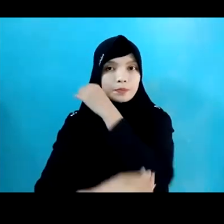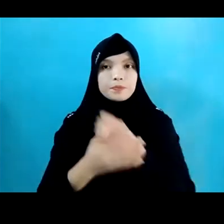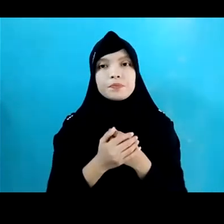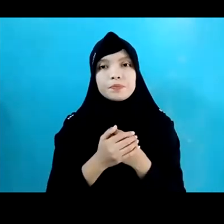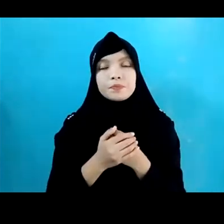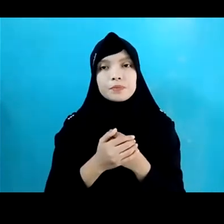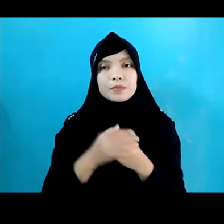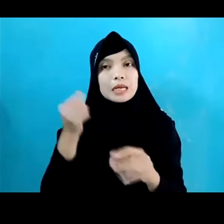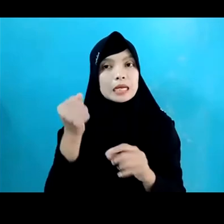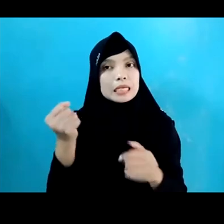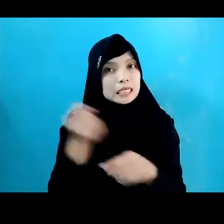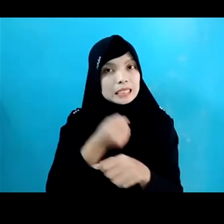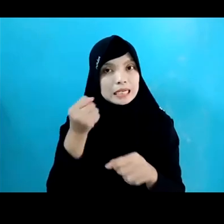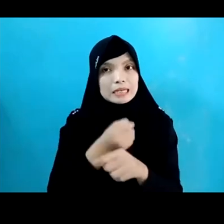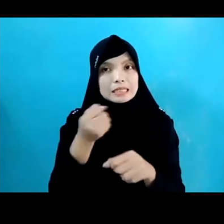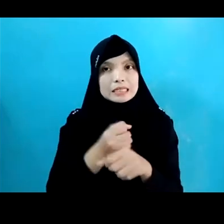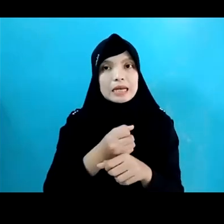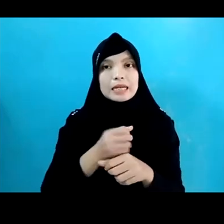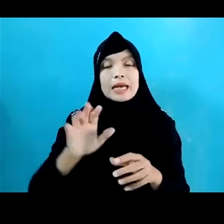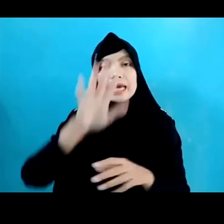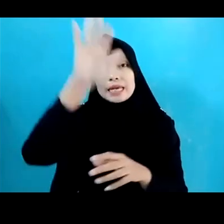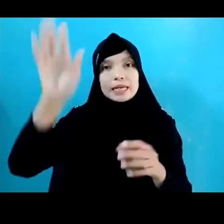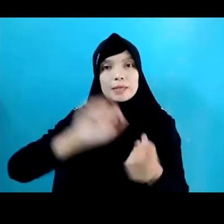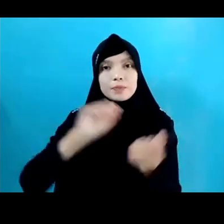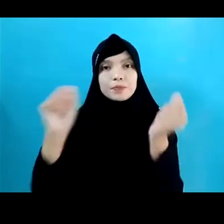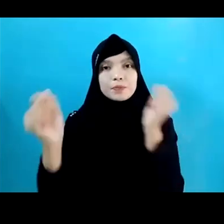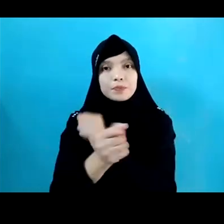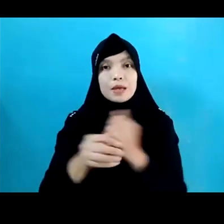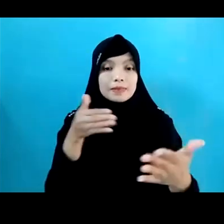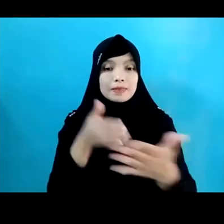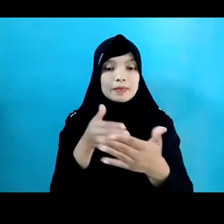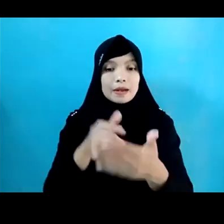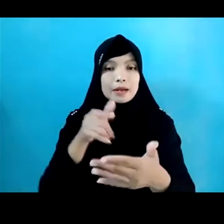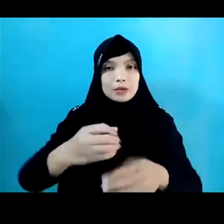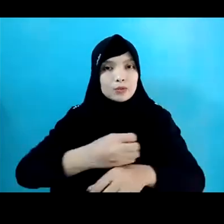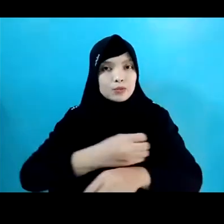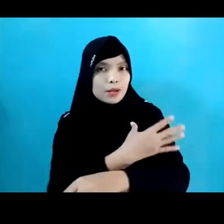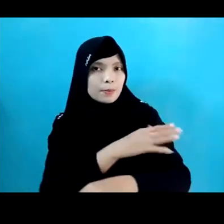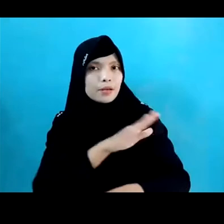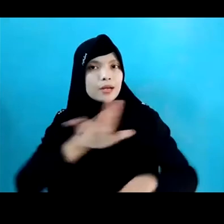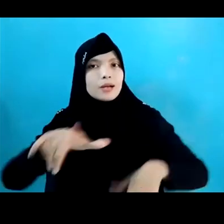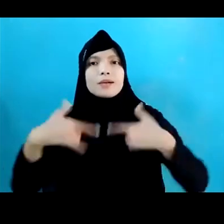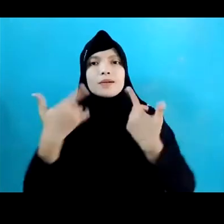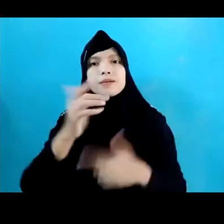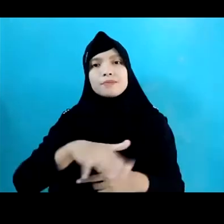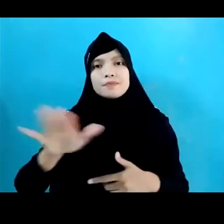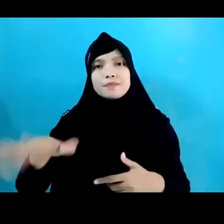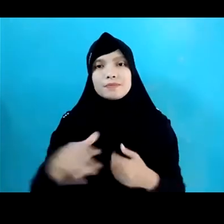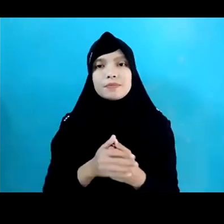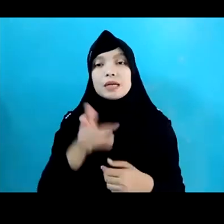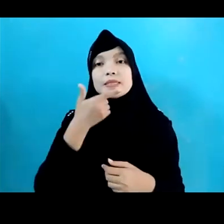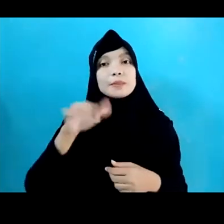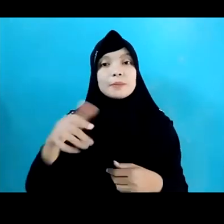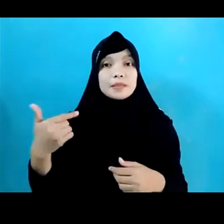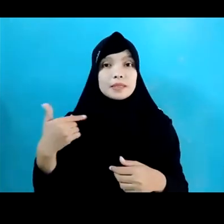Kekerasan Dan Perubahan Iklim Semua Tantangan Tersebut Memiliki Dampak Pada kehidupan Anak-anak Seperti Saya Di Indonesia Dan